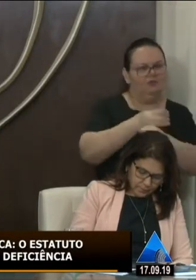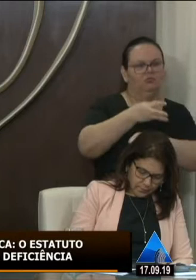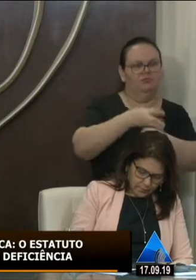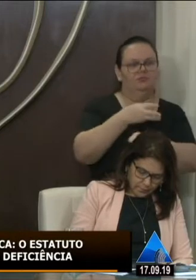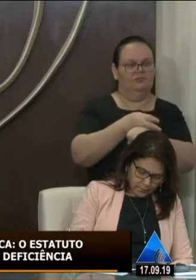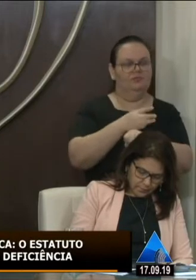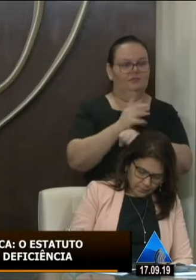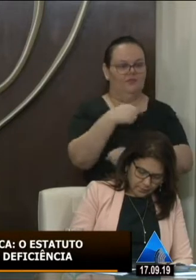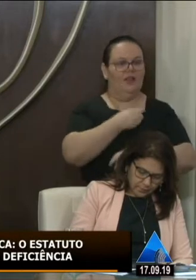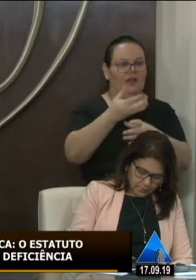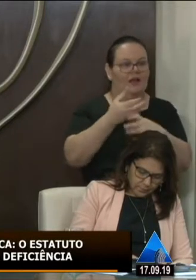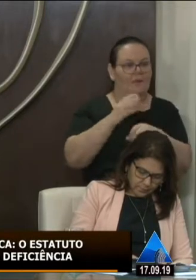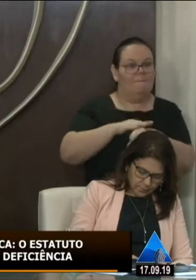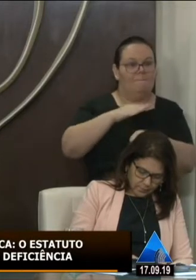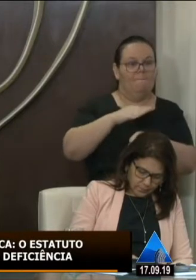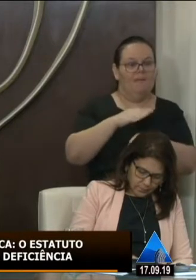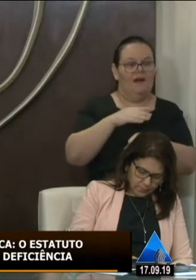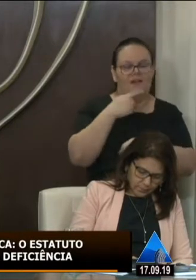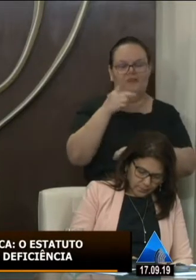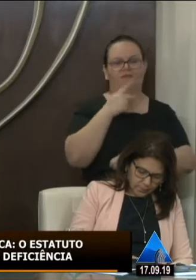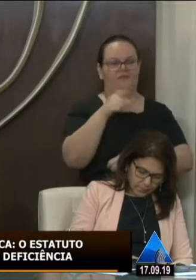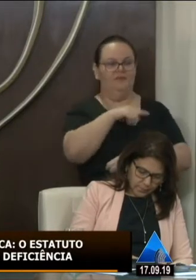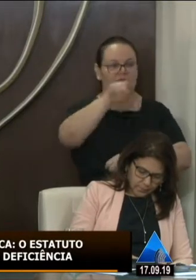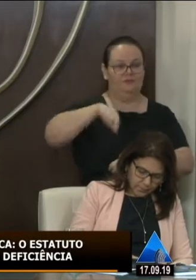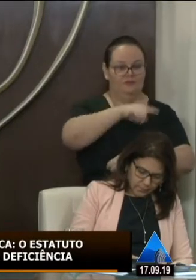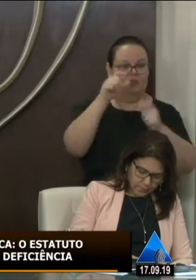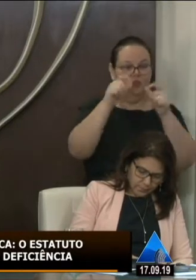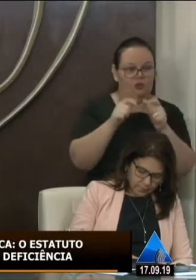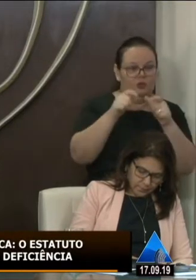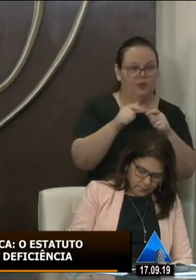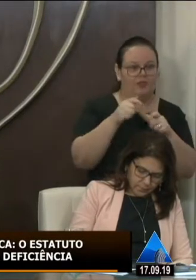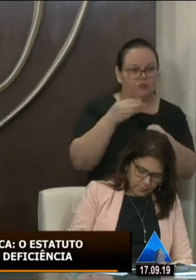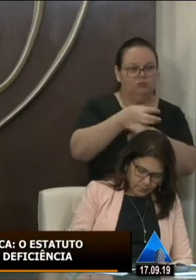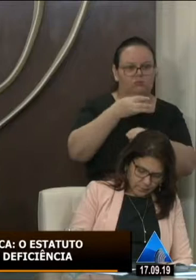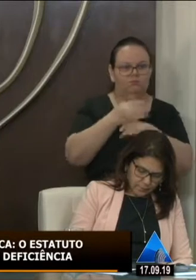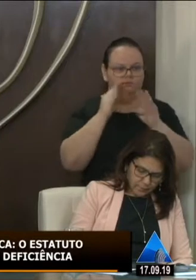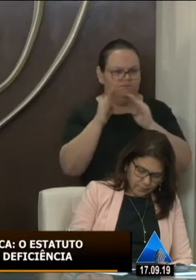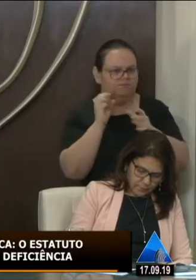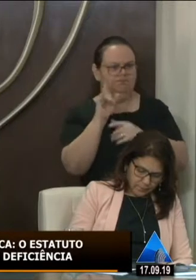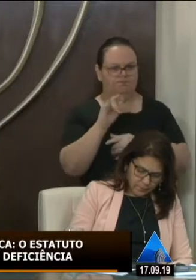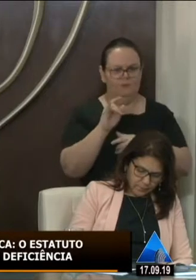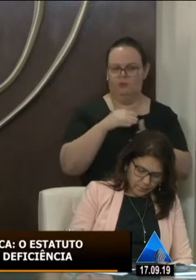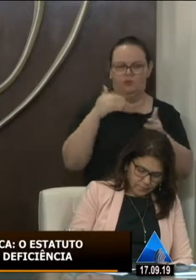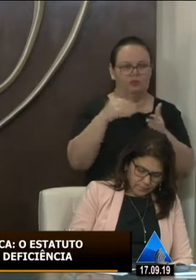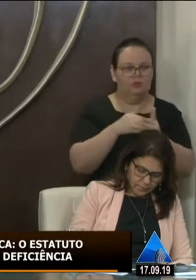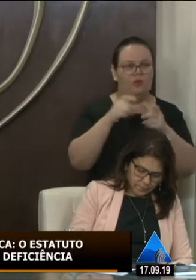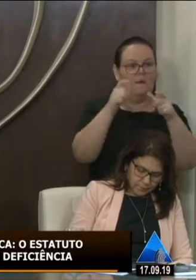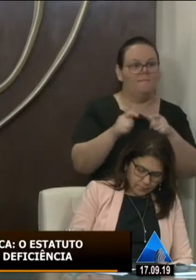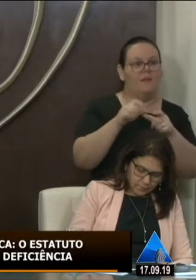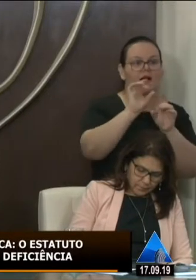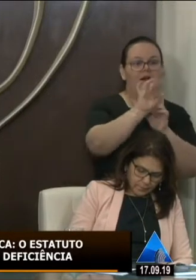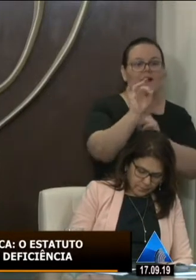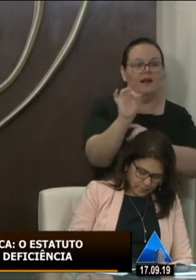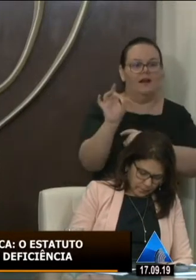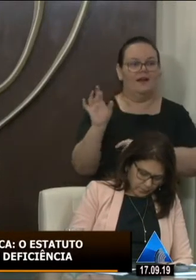tudo eu gostaria de dizer que esse espaço nós estamos oportunizando aqui será um espaço para que cada um